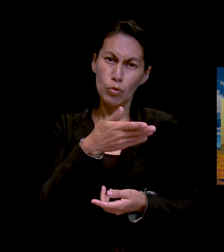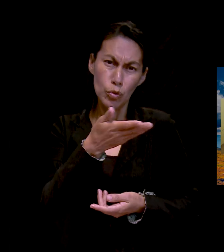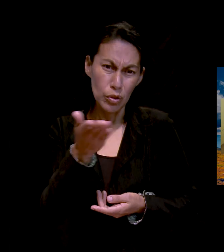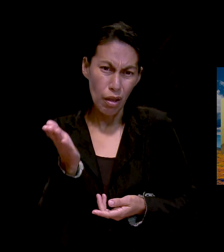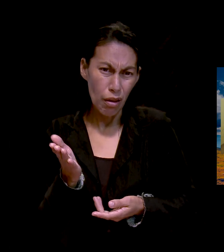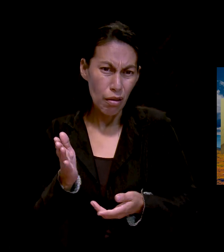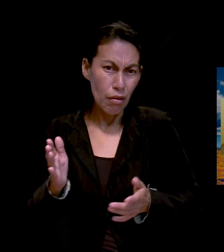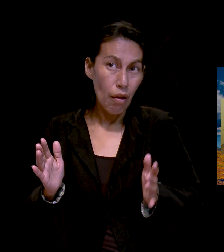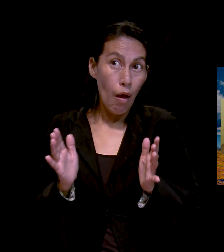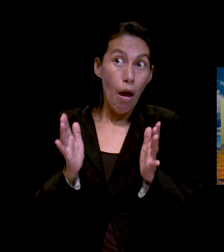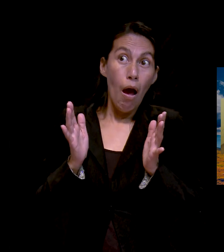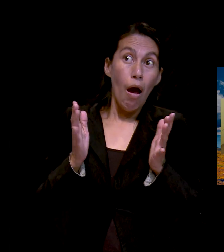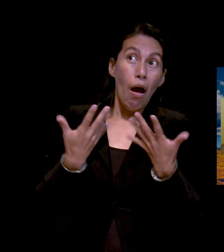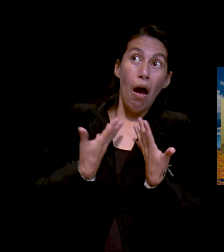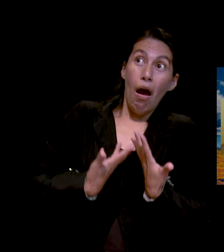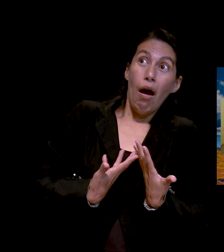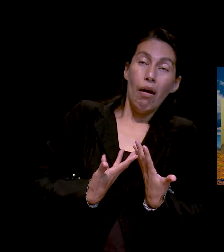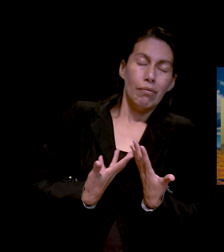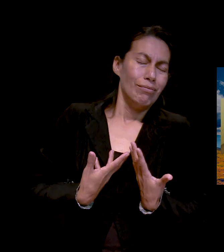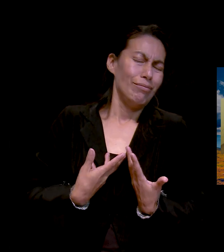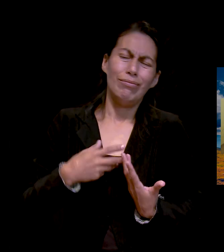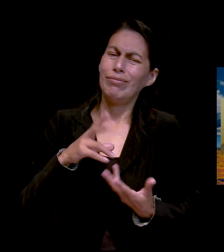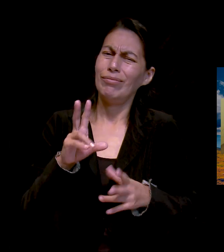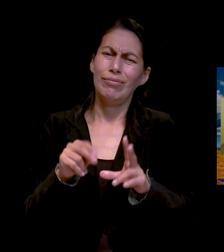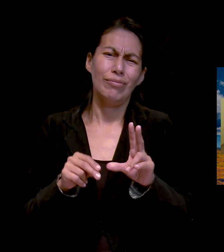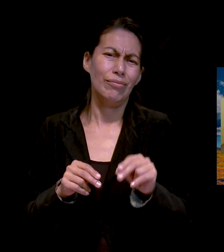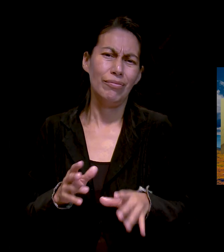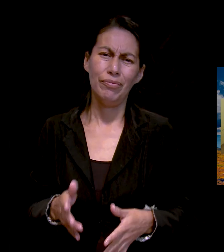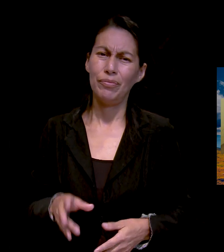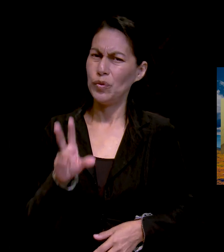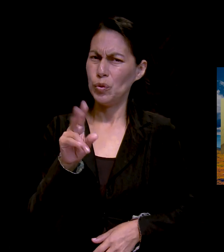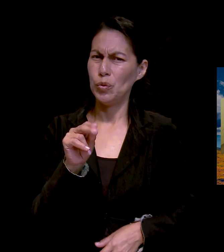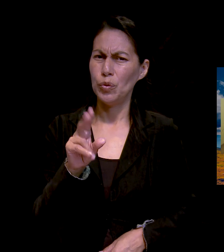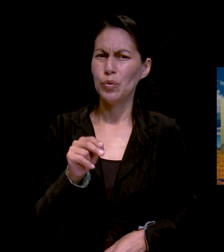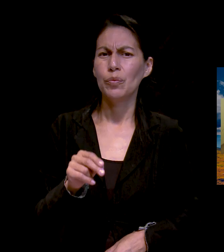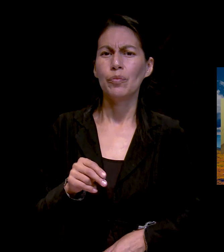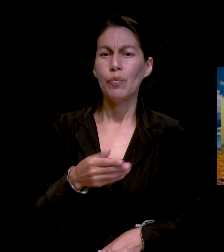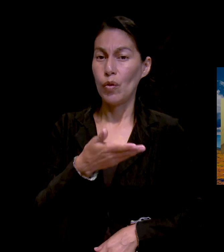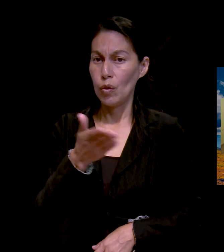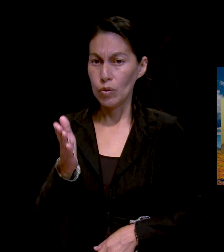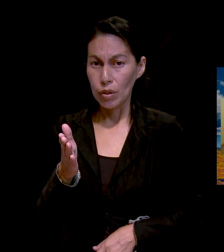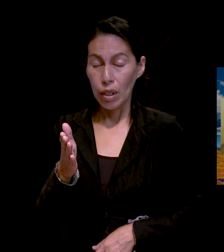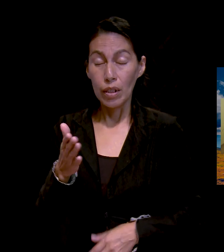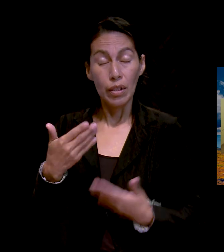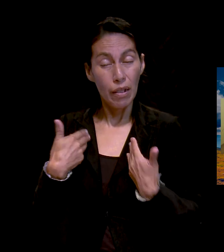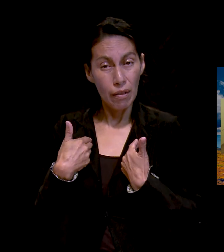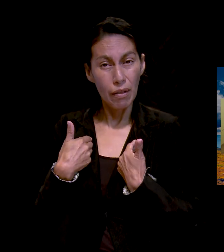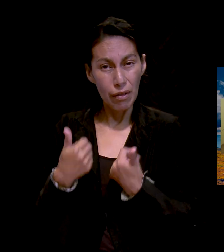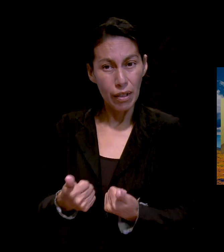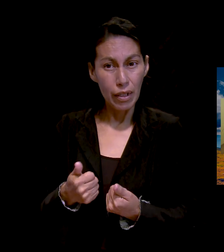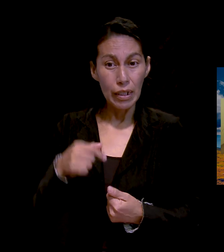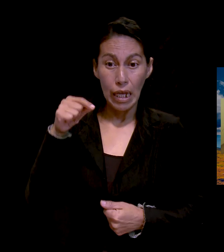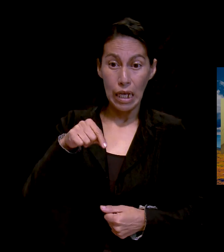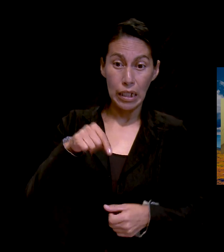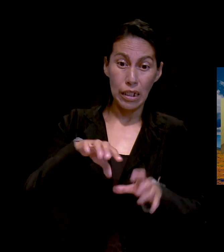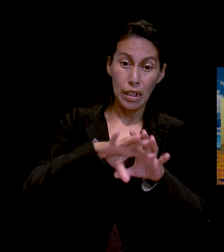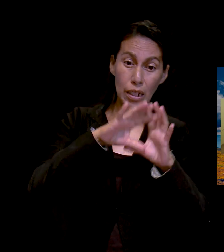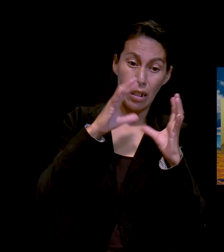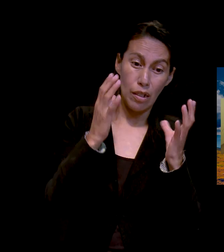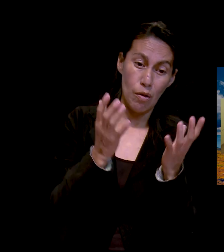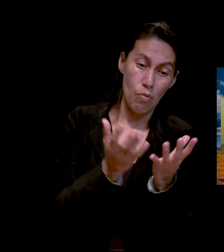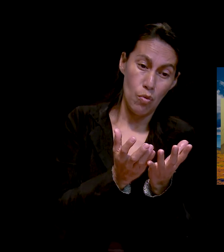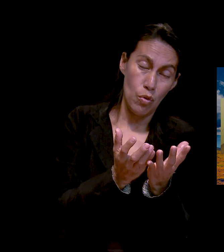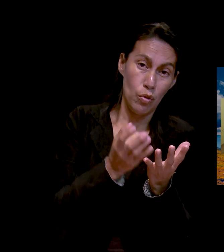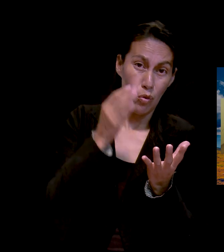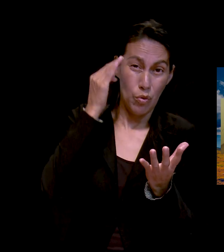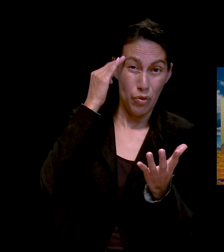Yo solamente les voy a pedir algo. Que ustedes estén conscientes que estamos de paso en este mundo. Y que no nos